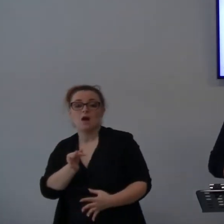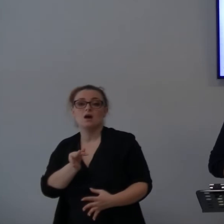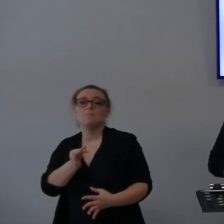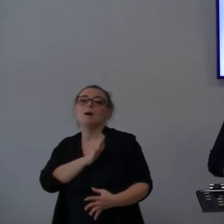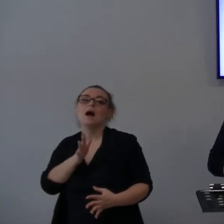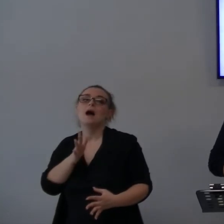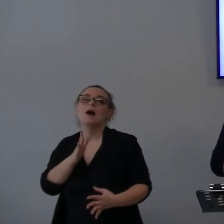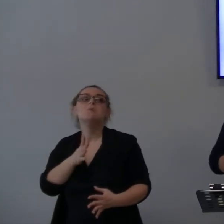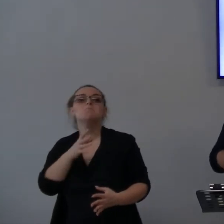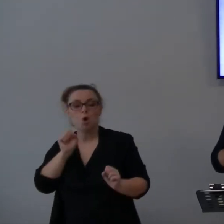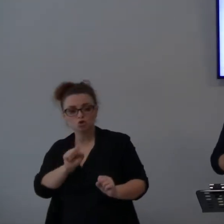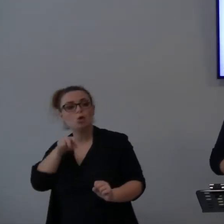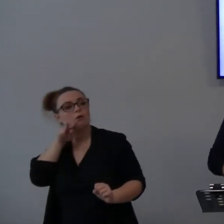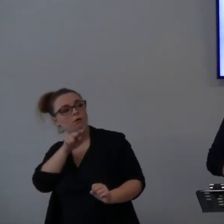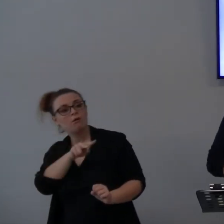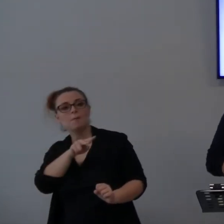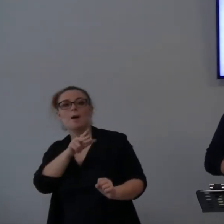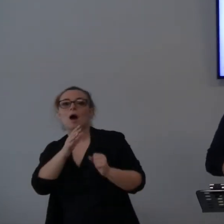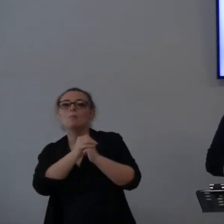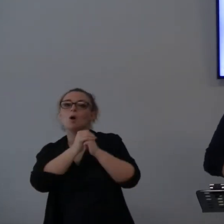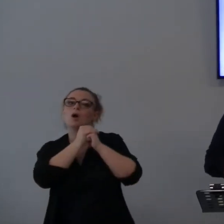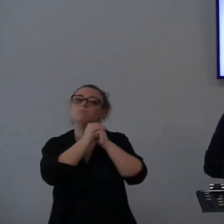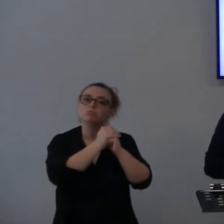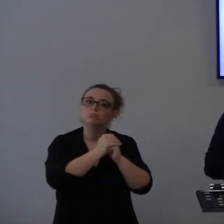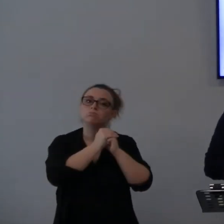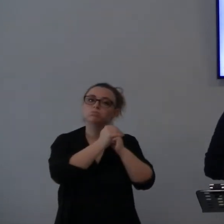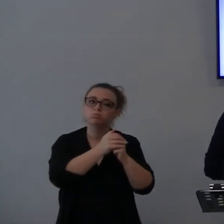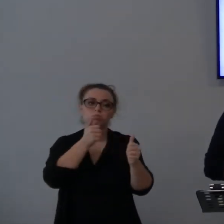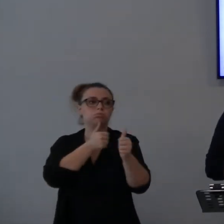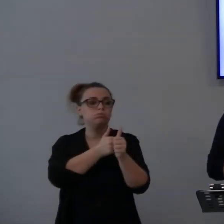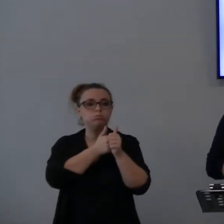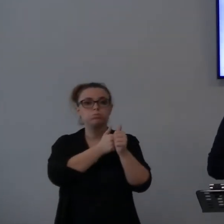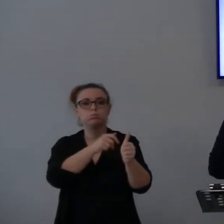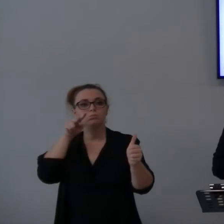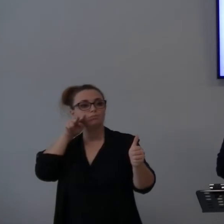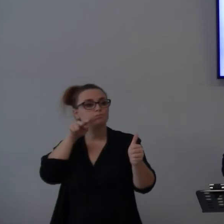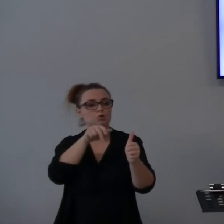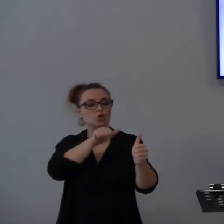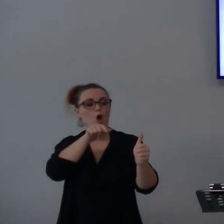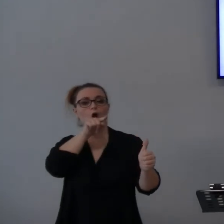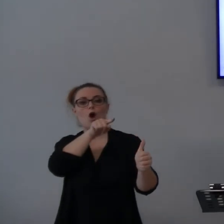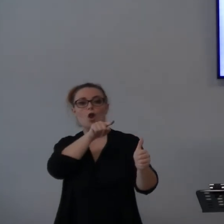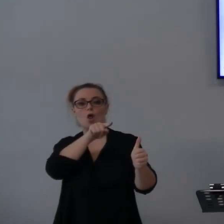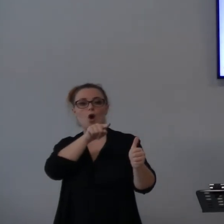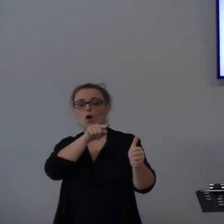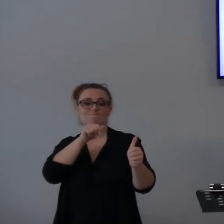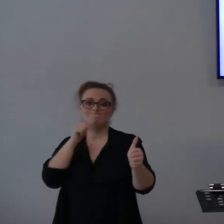meriti che gli appartengono.